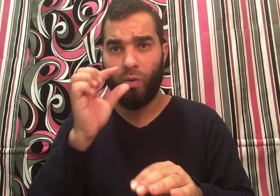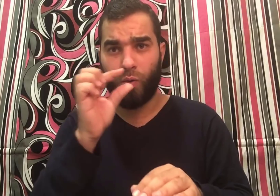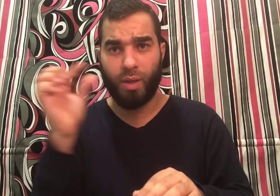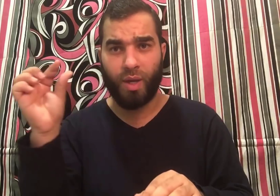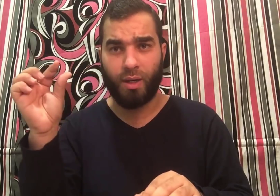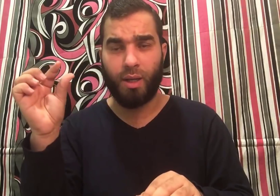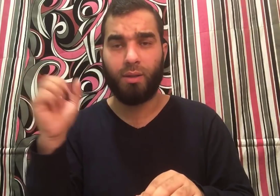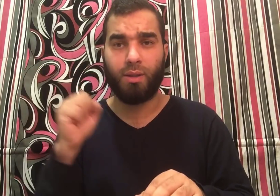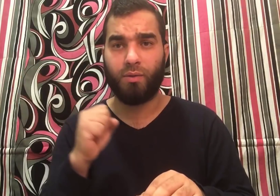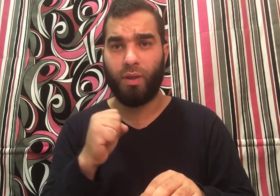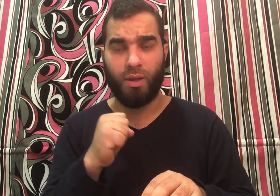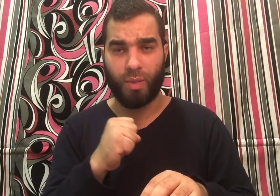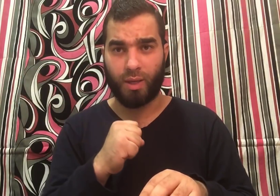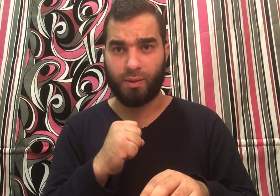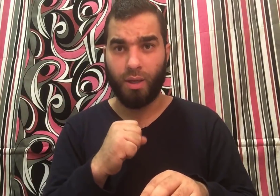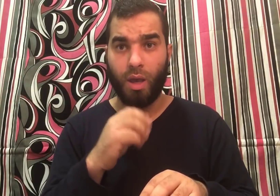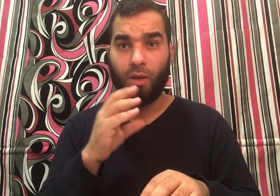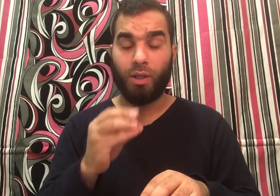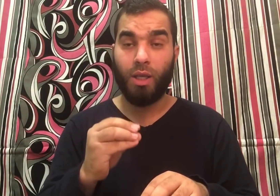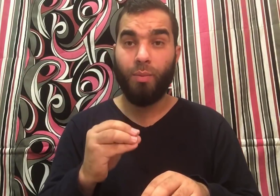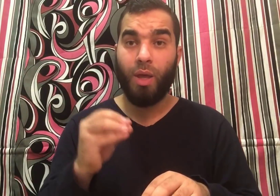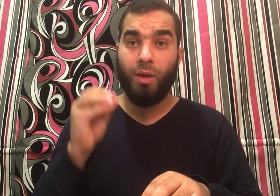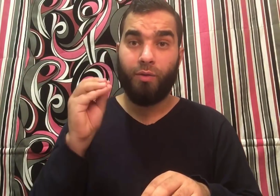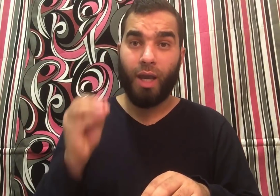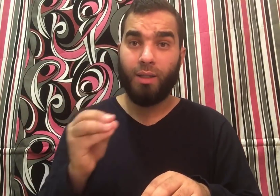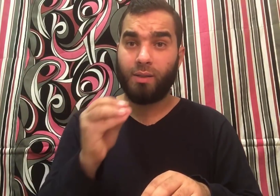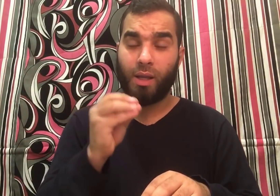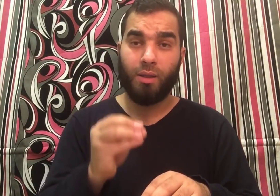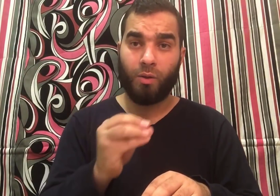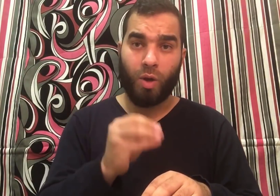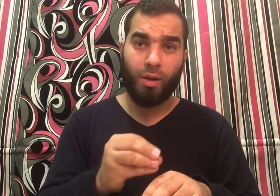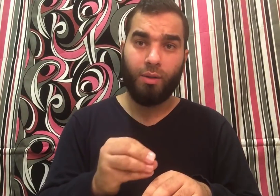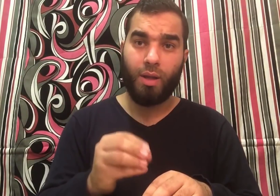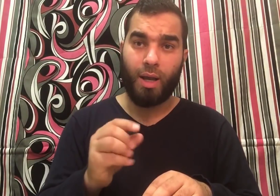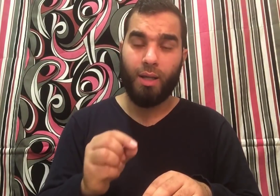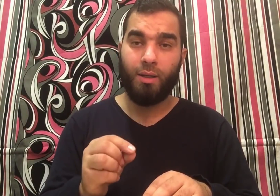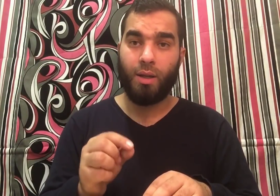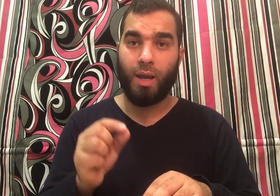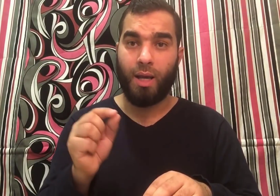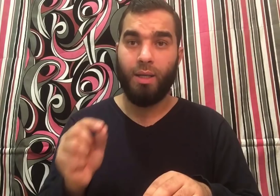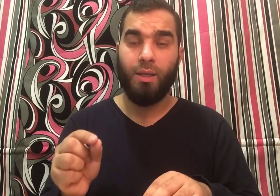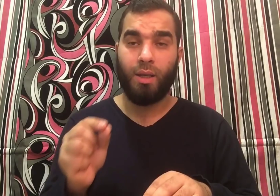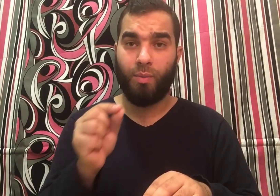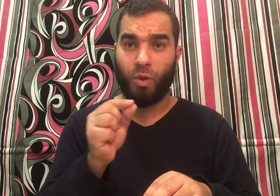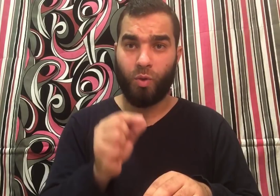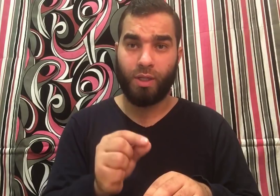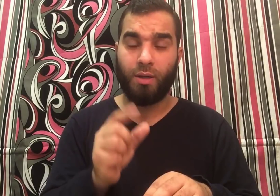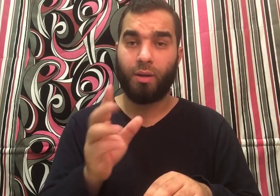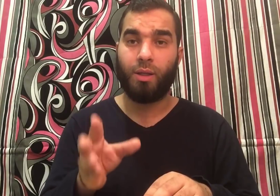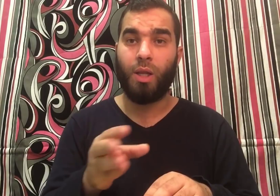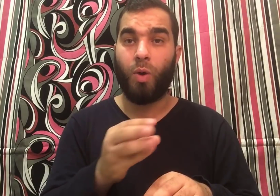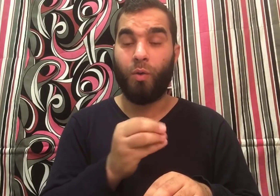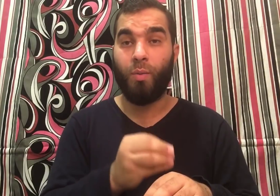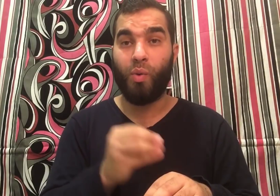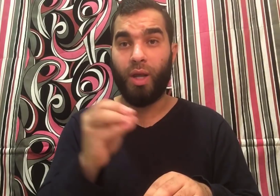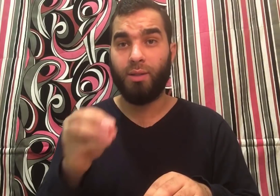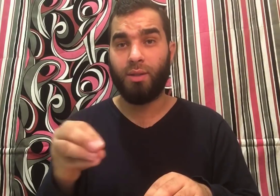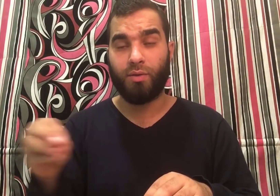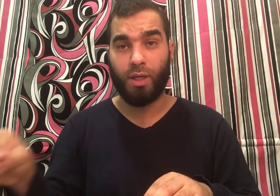وده معنى التصفيد المجاسي طيب في حديث أيضا ورد عن علي بن الحسين رضي الله عنهما والحديث ده في